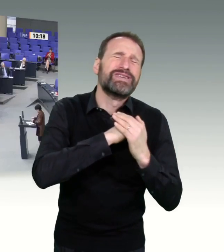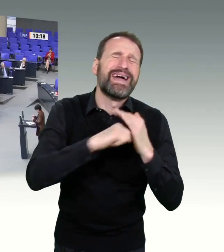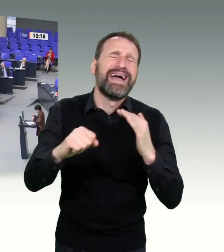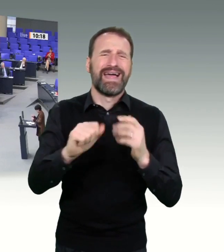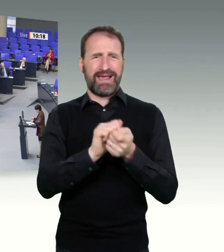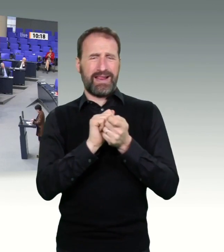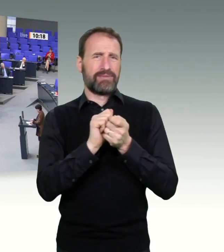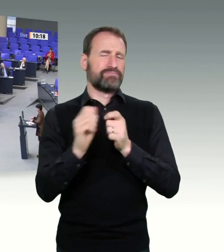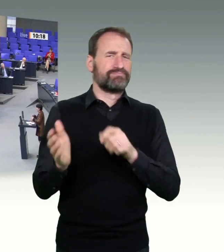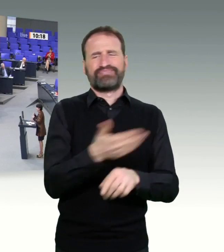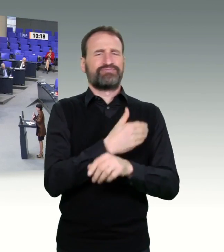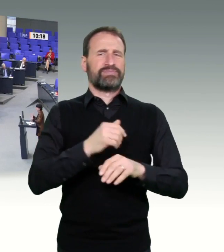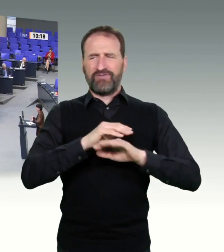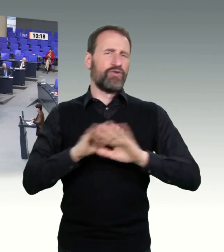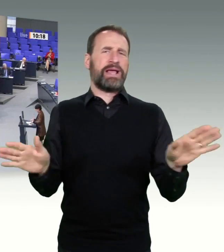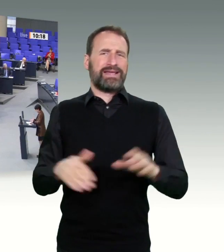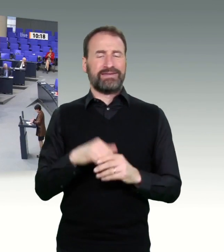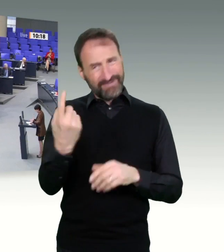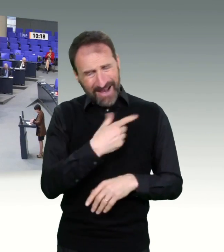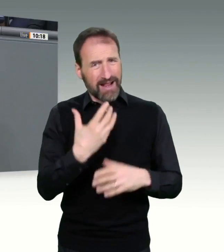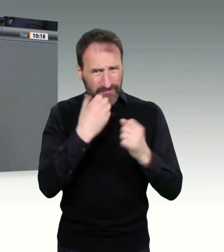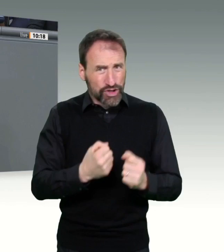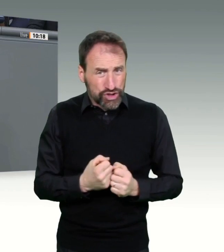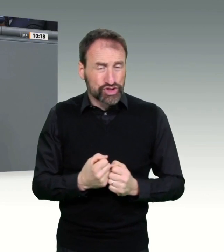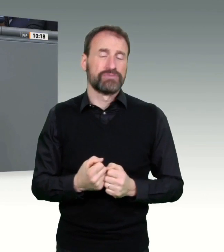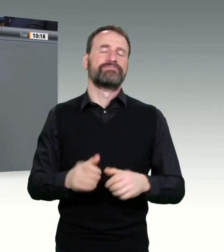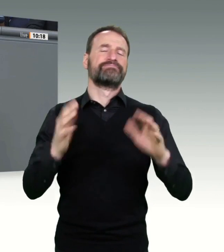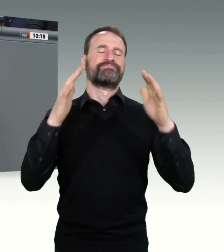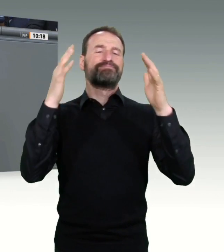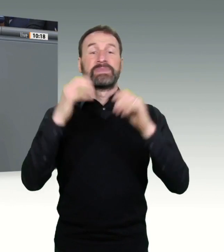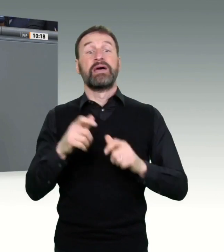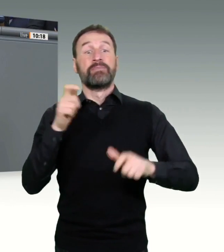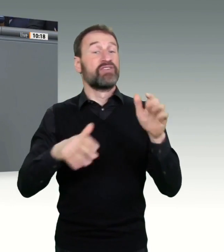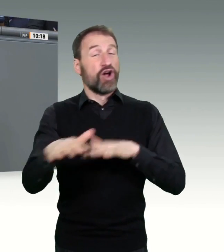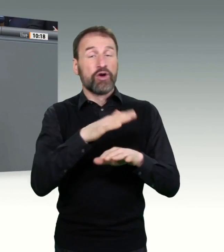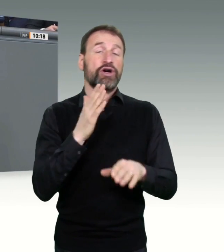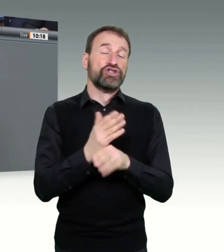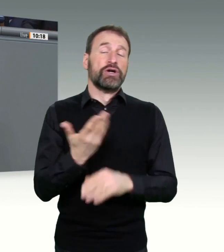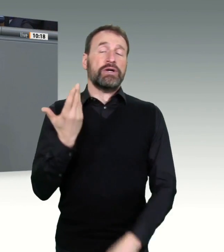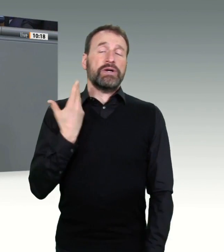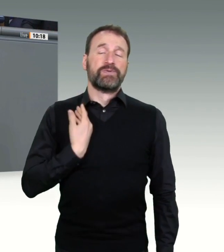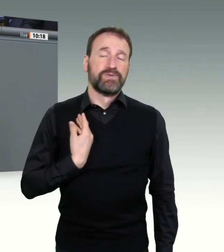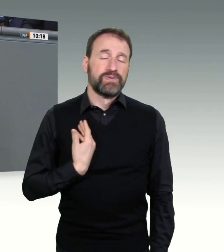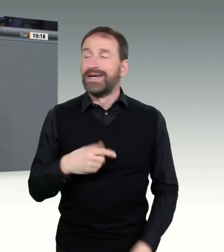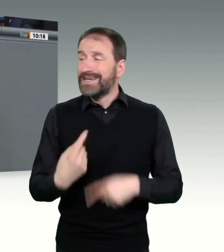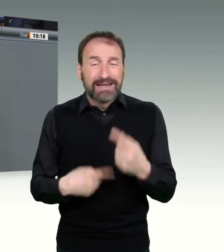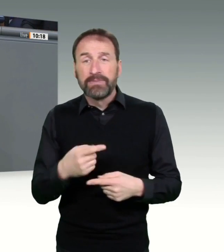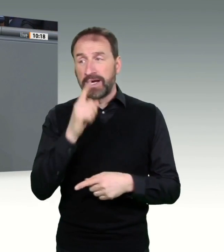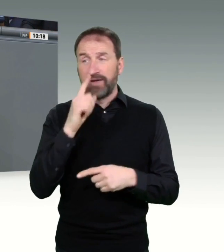dass immer dann, wenn es nicht rund läuft oder etwas schief läuft, die anderen zuständig und schuld sind. Aber das ist ja in